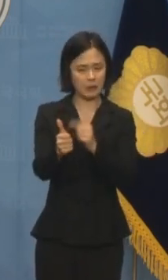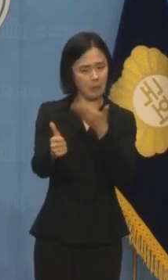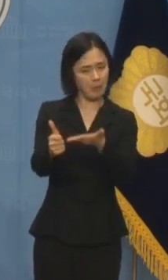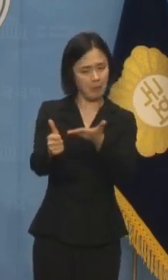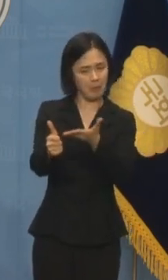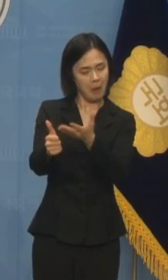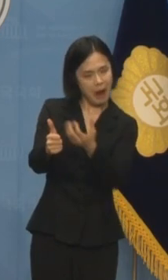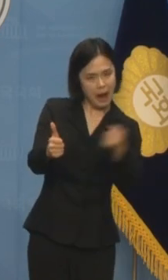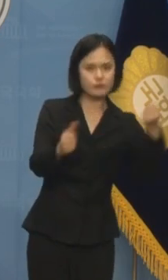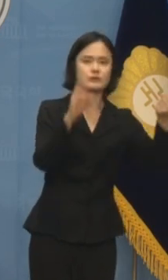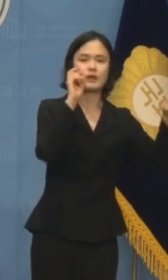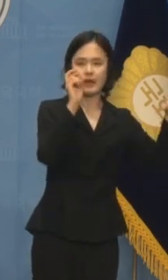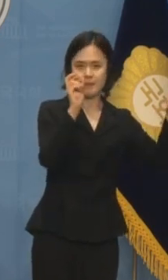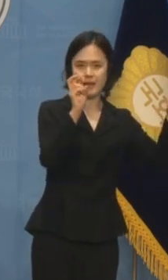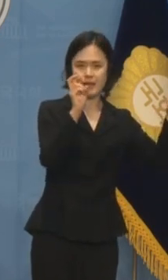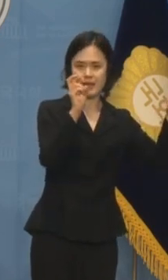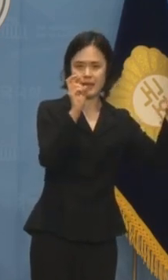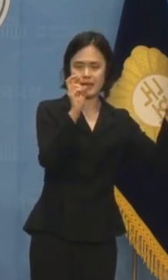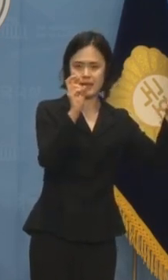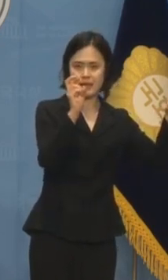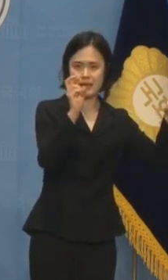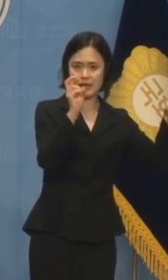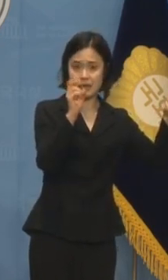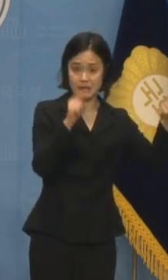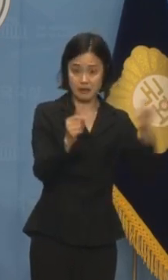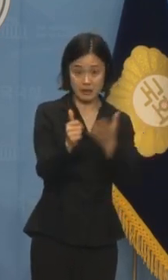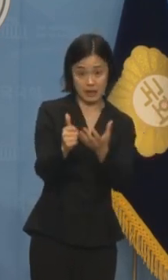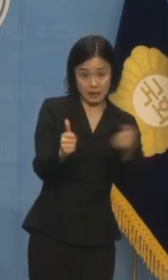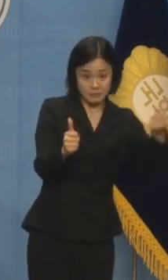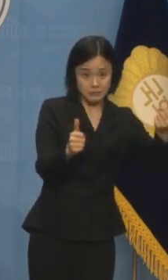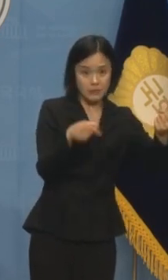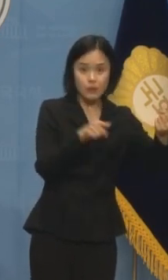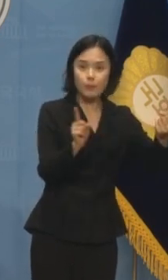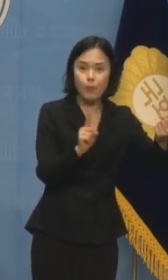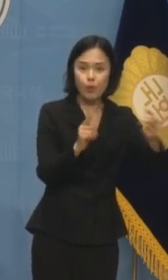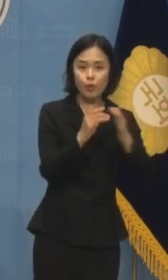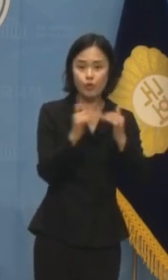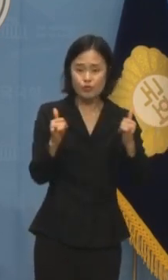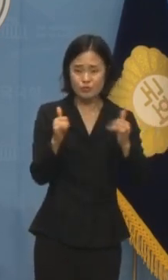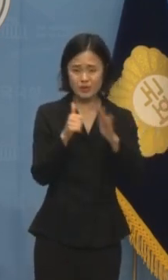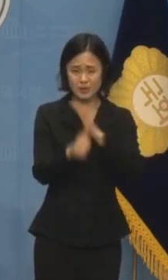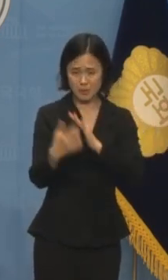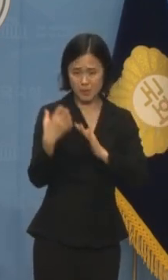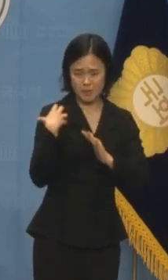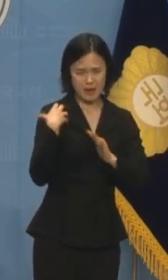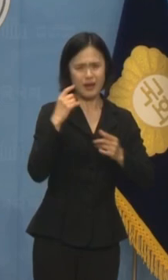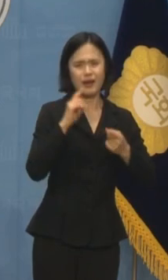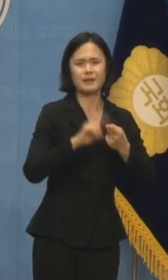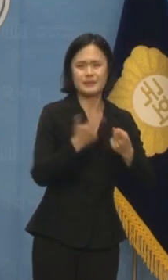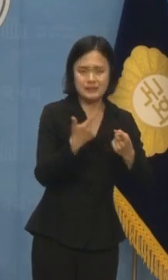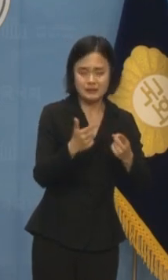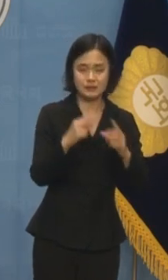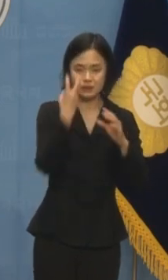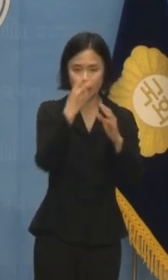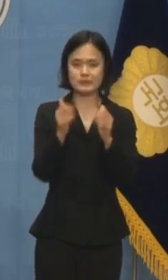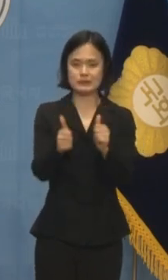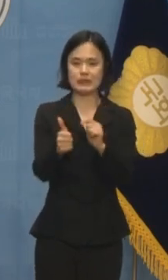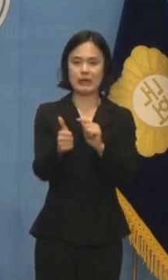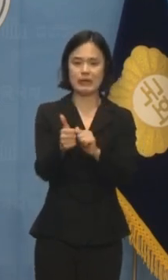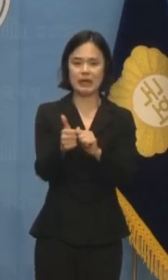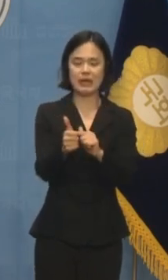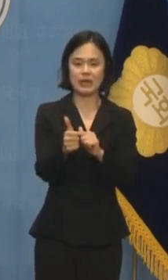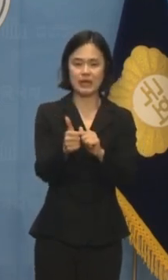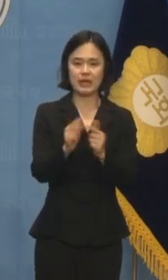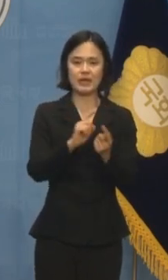국민의 대표가 아니라 검찰의 대리인으로 불려야 할 것입니다. 국회 첫 입성한